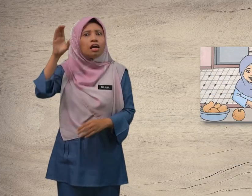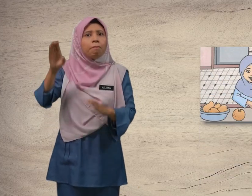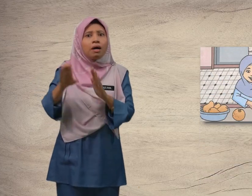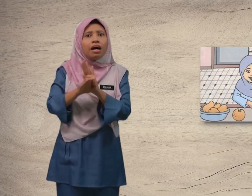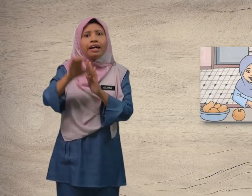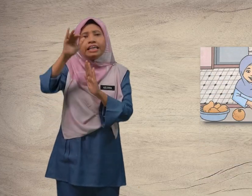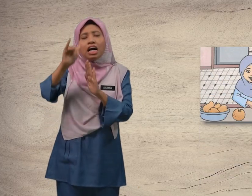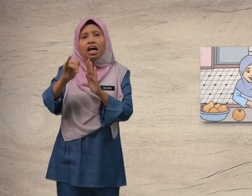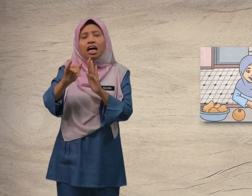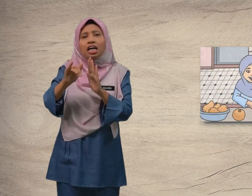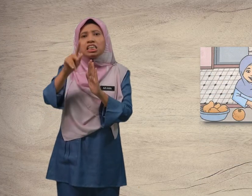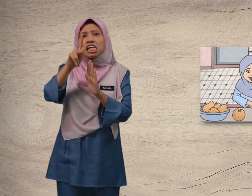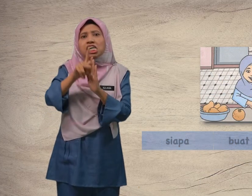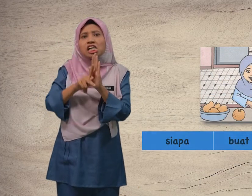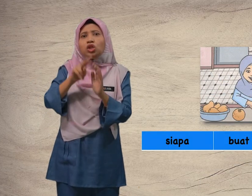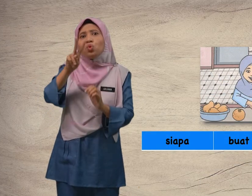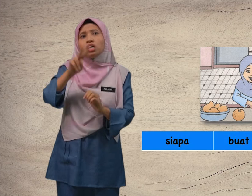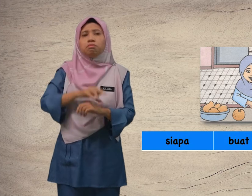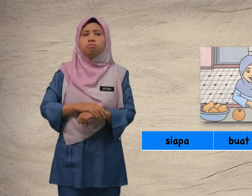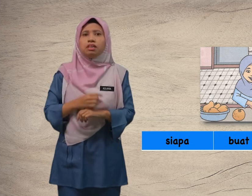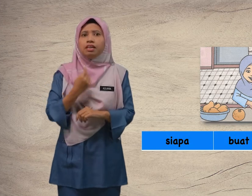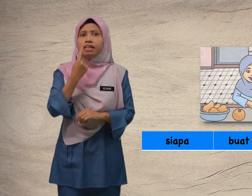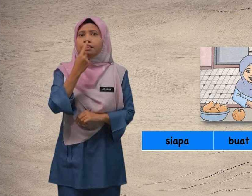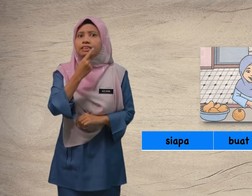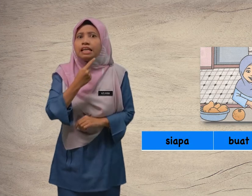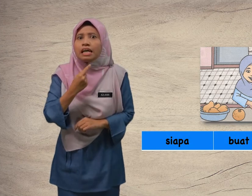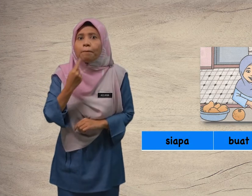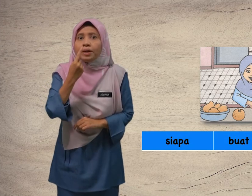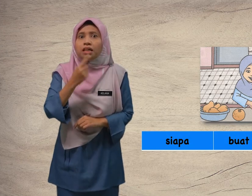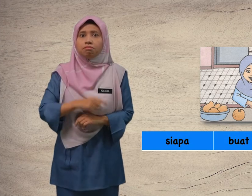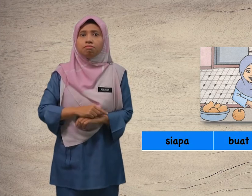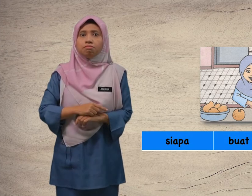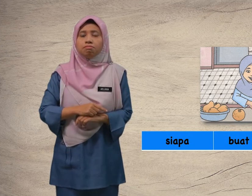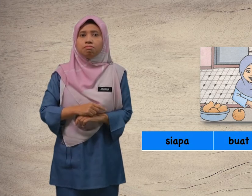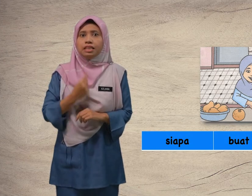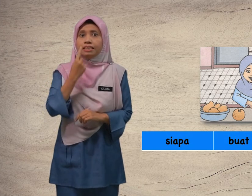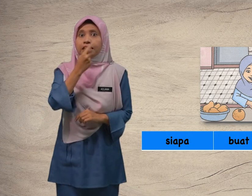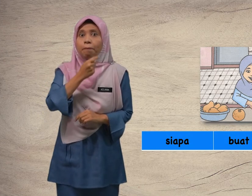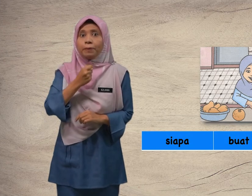Gambar yang kedua. Siapa? Siapa?